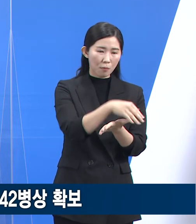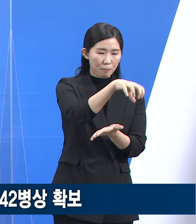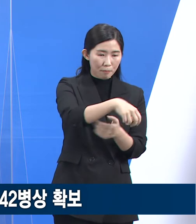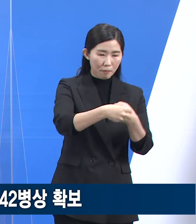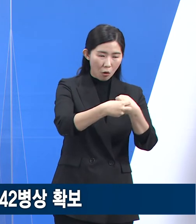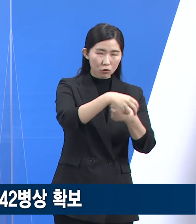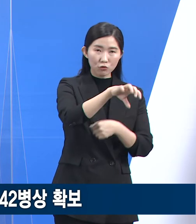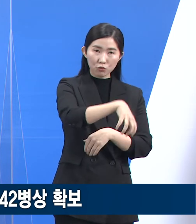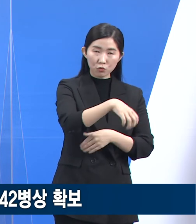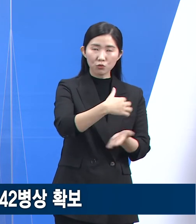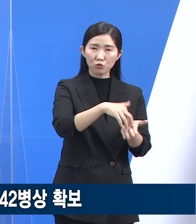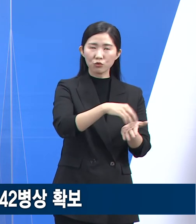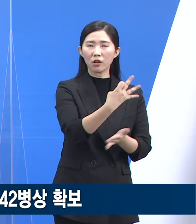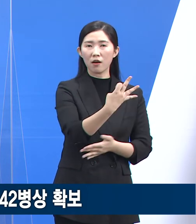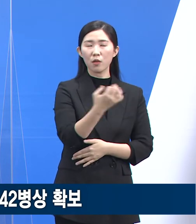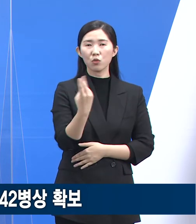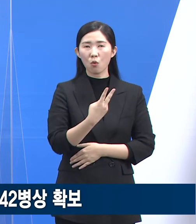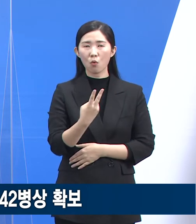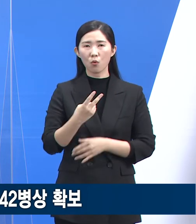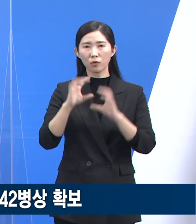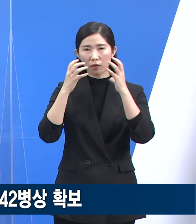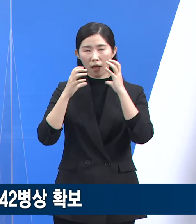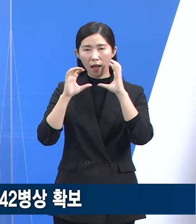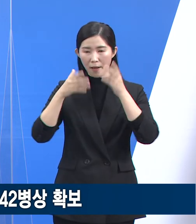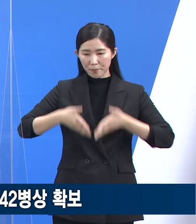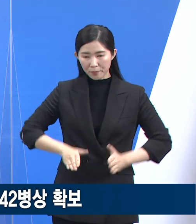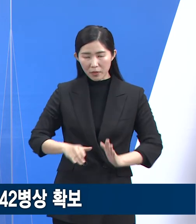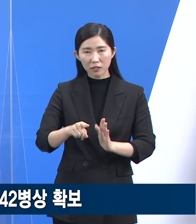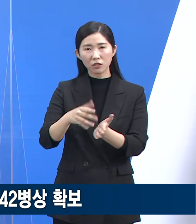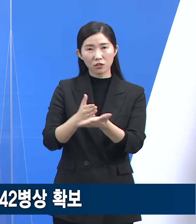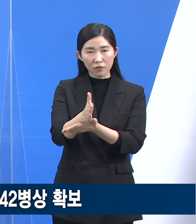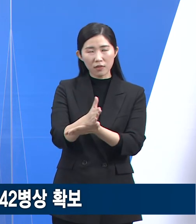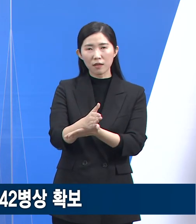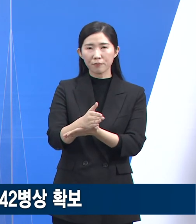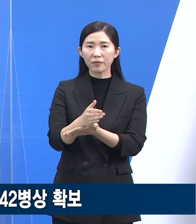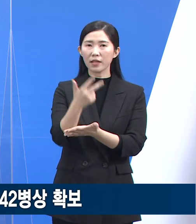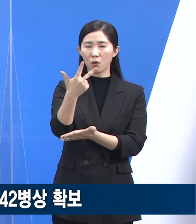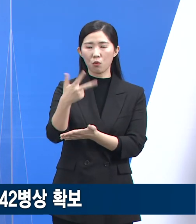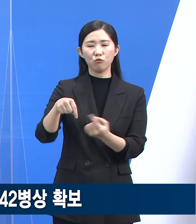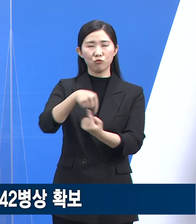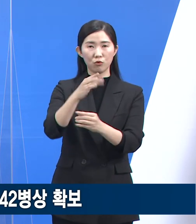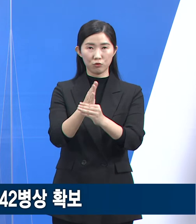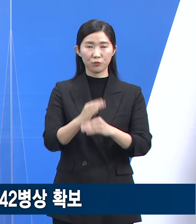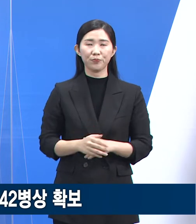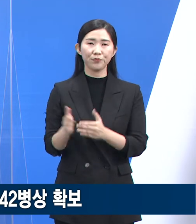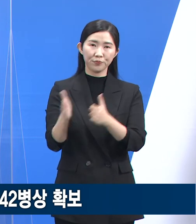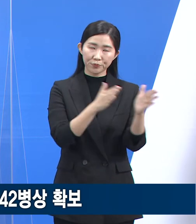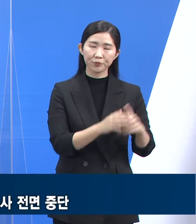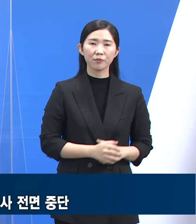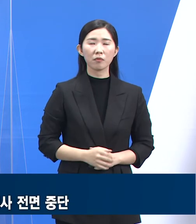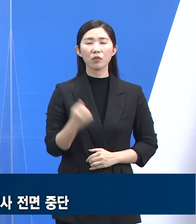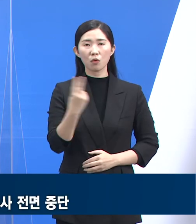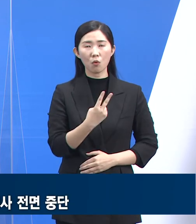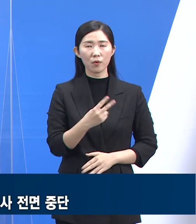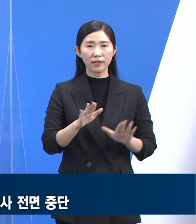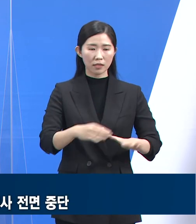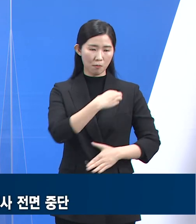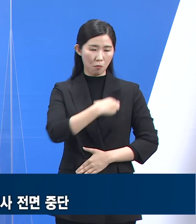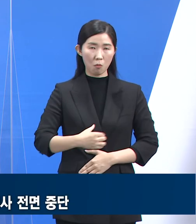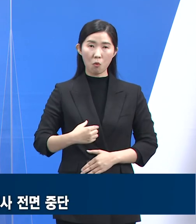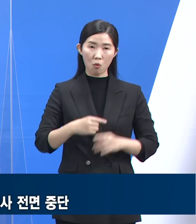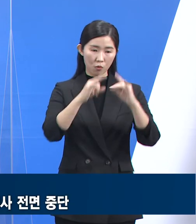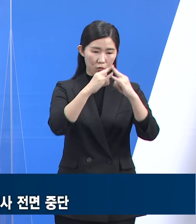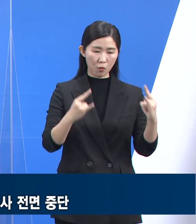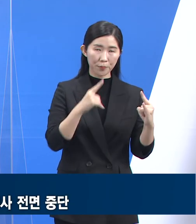코로나19 확진자 전담 응급실은 7개소를 운영하고 있습니다. 다음은 선별진료소, 임시선별검사소, 신속항원검사 관련입니다.